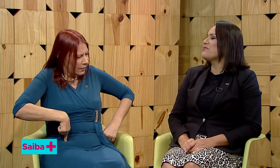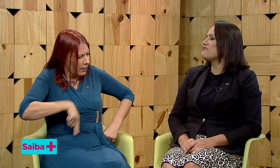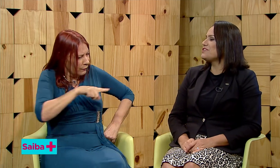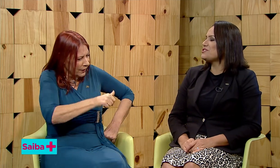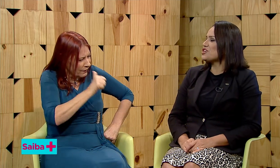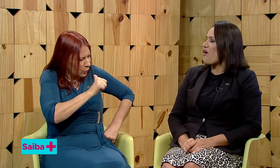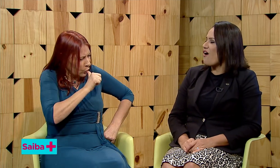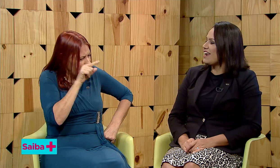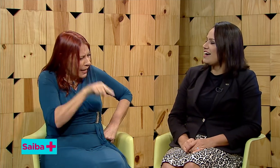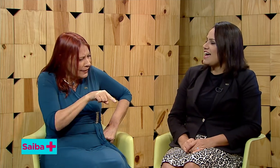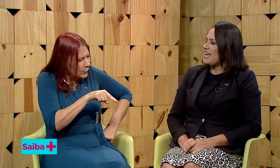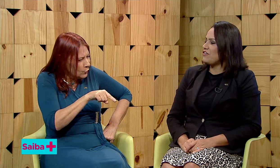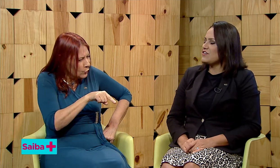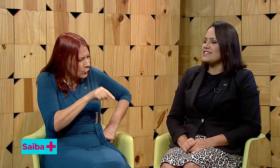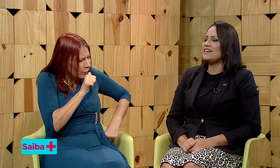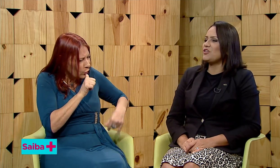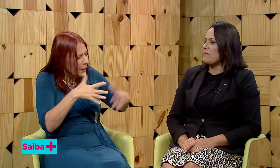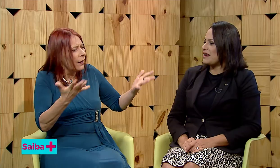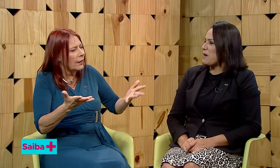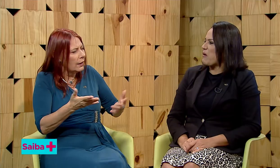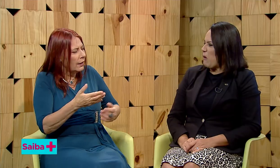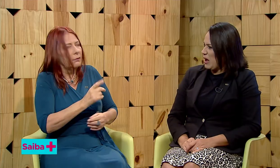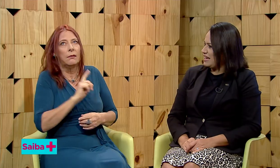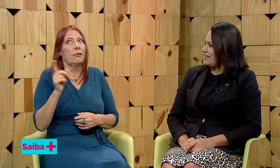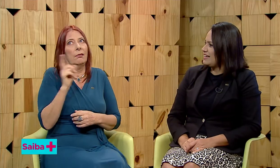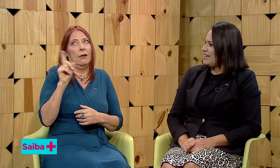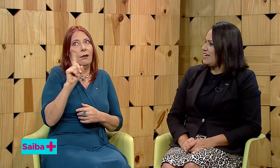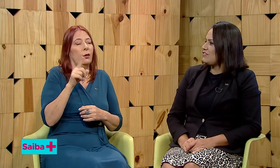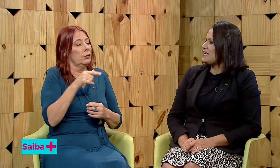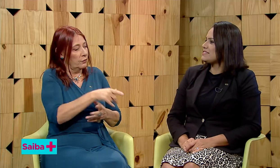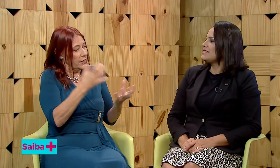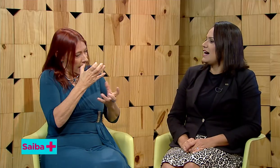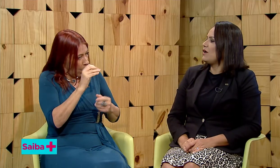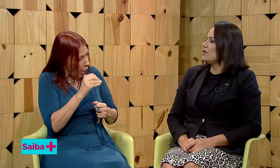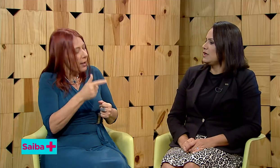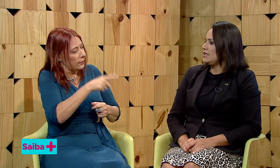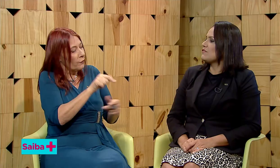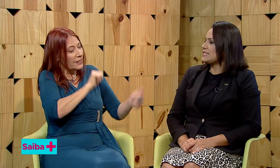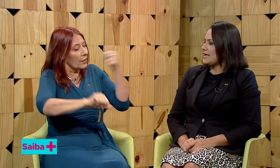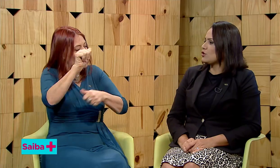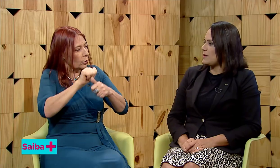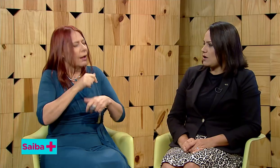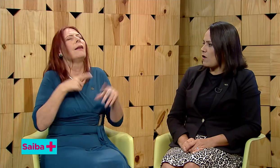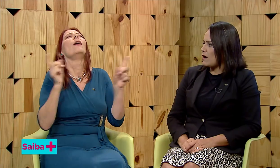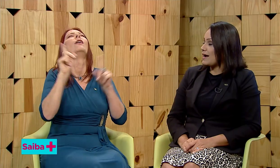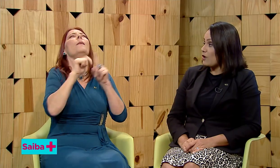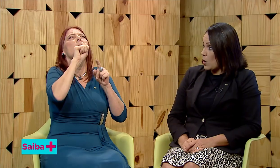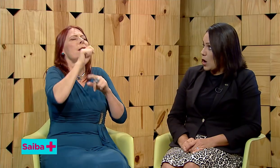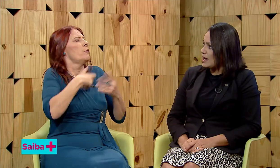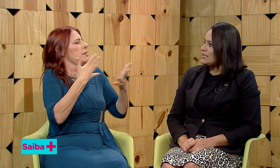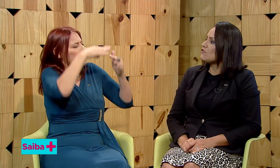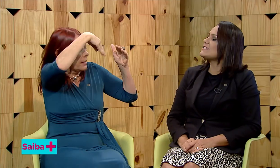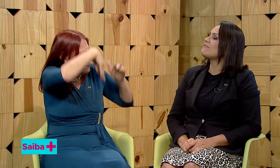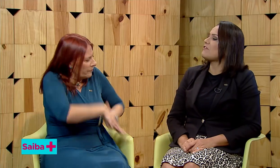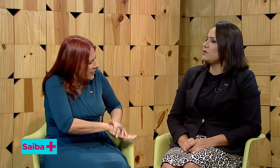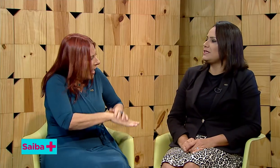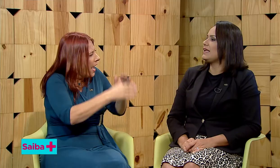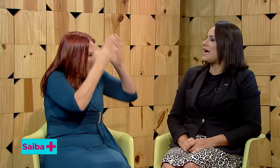o vidro de cola. Ela falou, você vai tomar uma cola? Eu falei assim, não. Então, você quer tomar Coca-Cola? Então, você volta lá